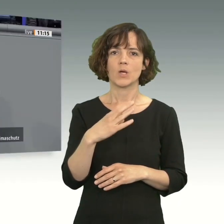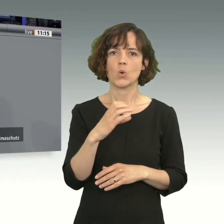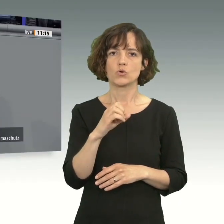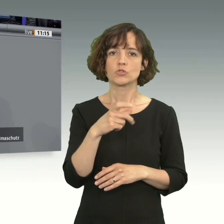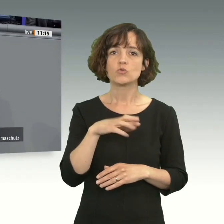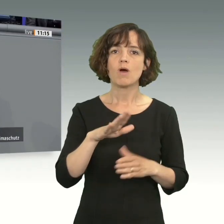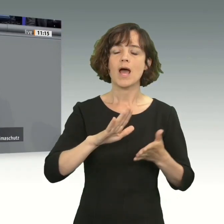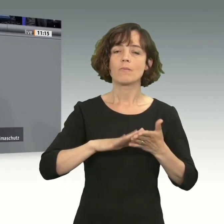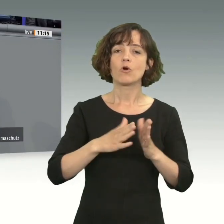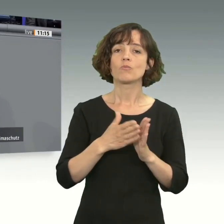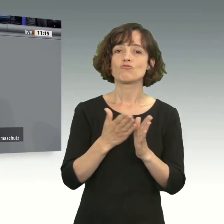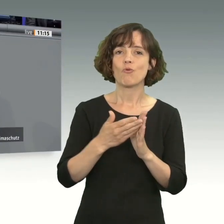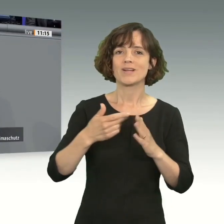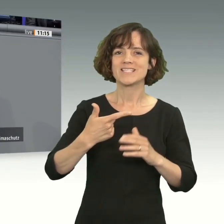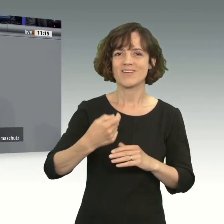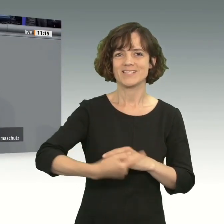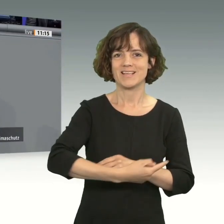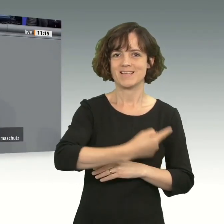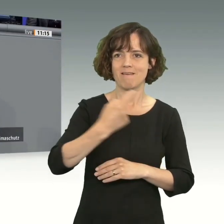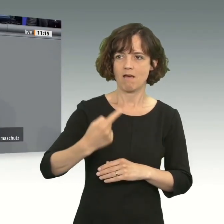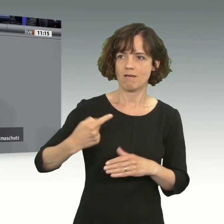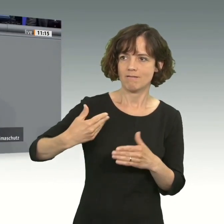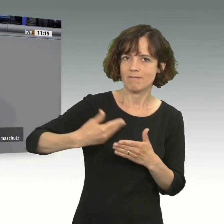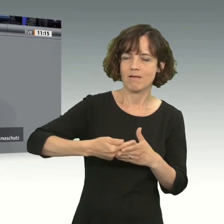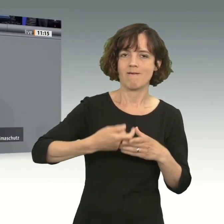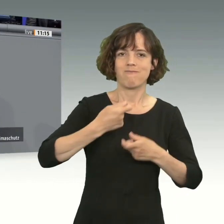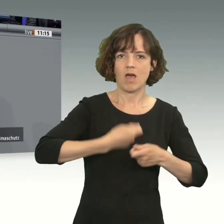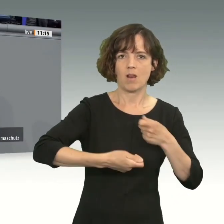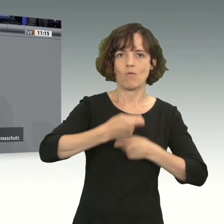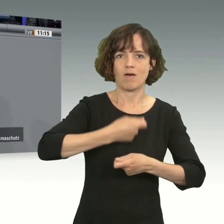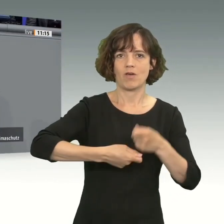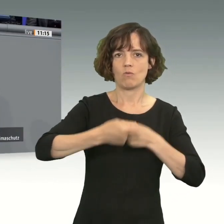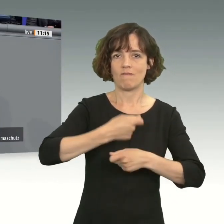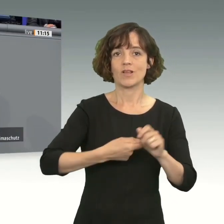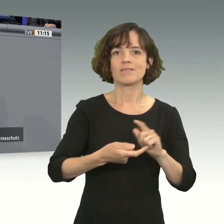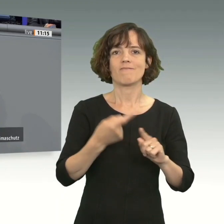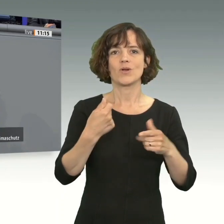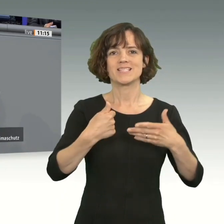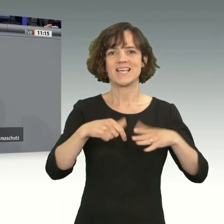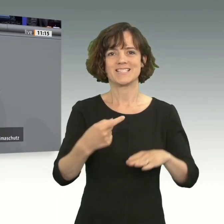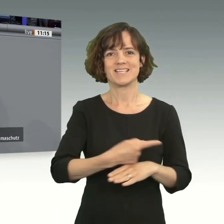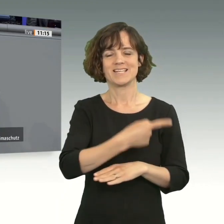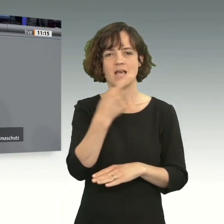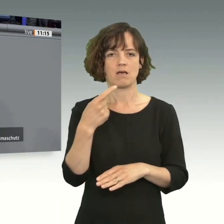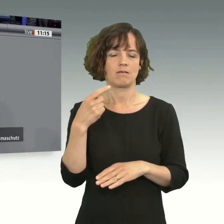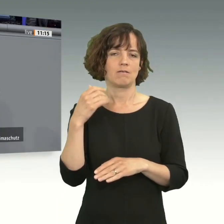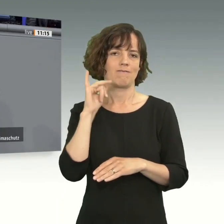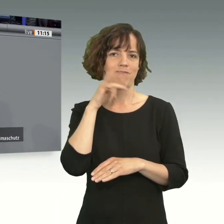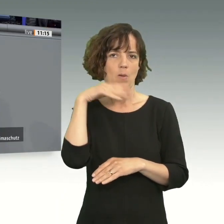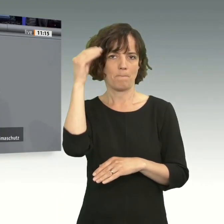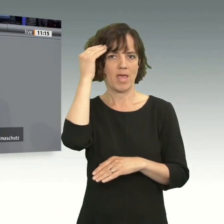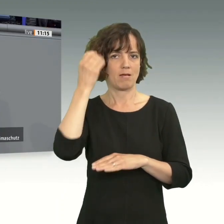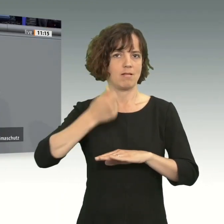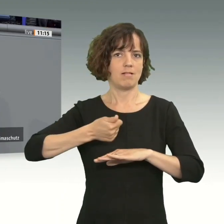verhandelt, 16 Jahre davon unter der Kanzlerschaft Merkel. Und sie haben in diesen 16 Jahren dieses Abkommen